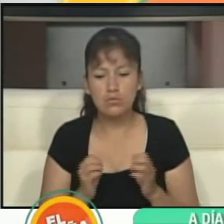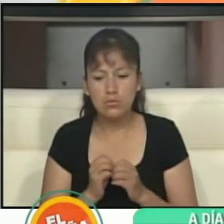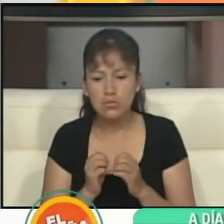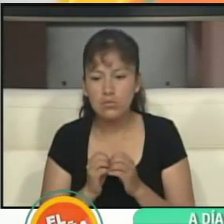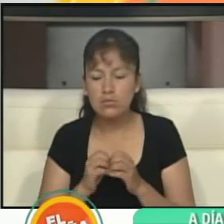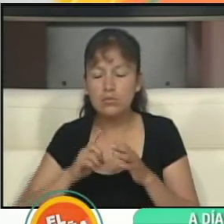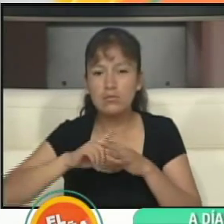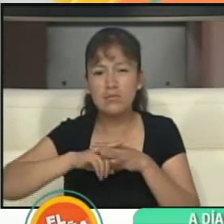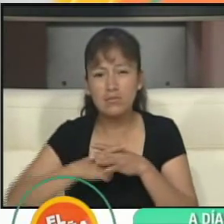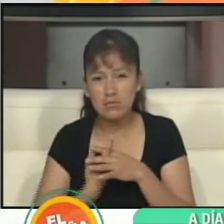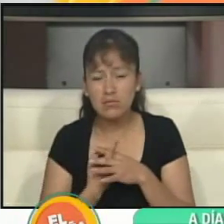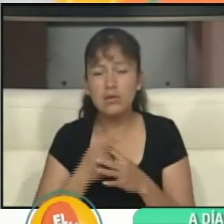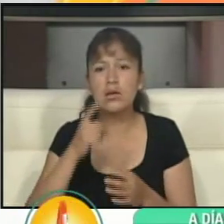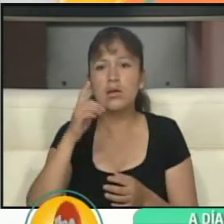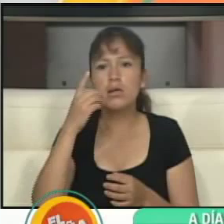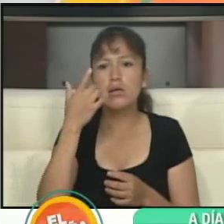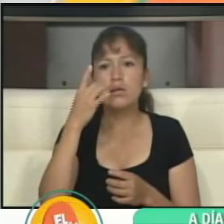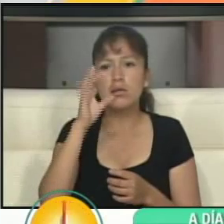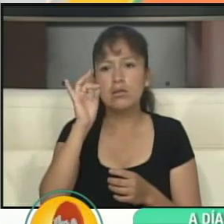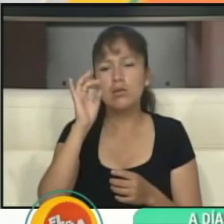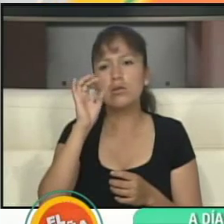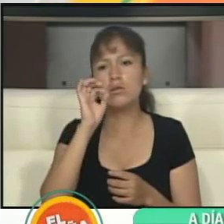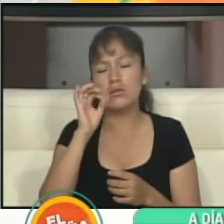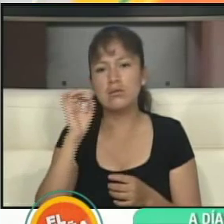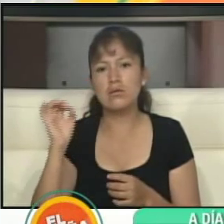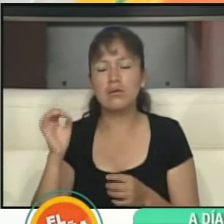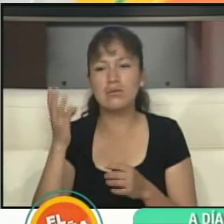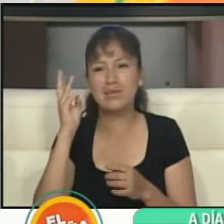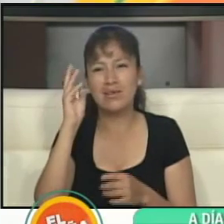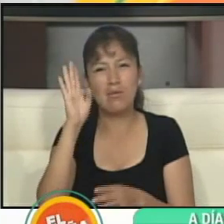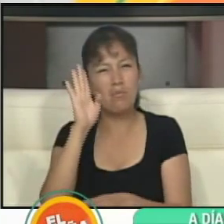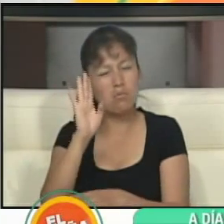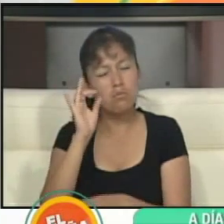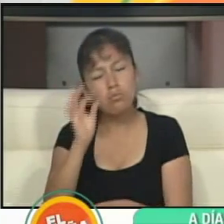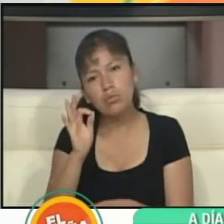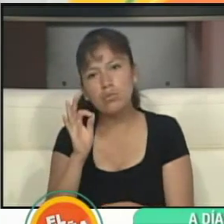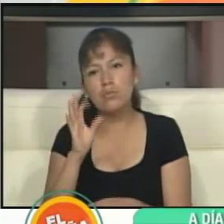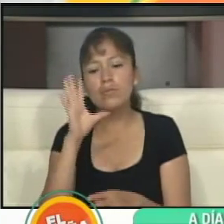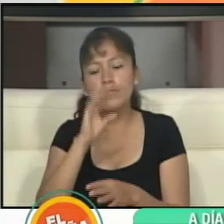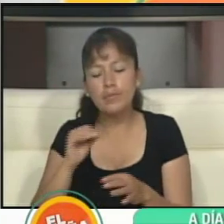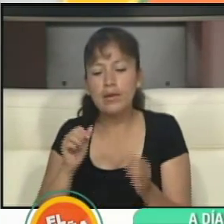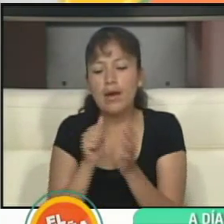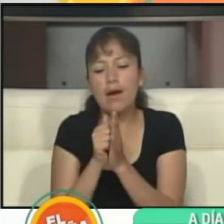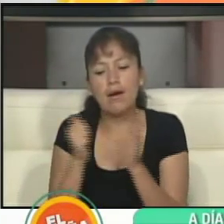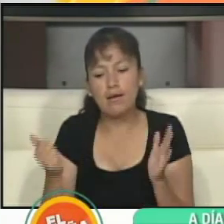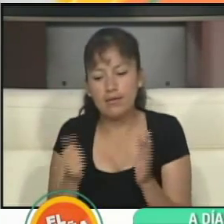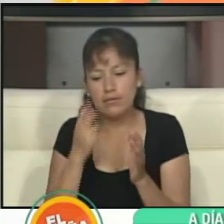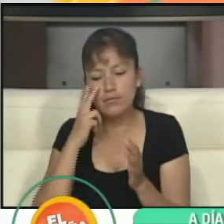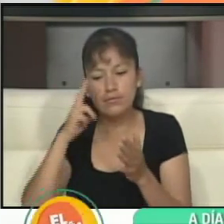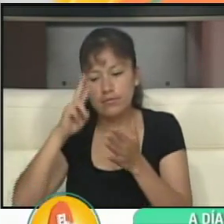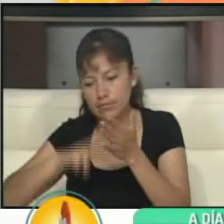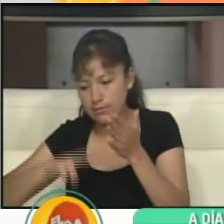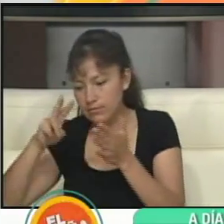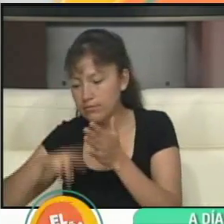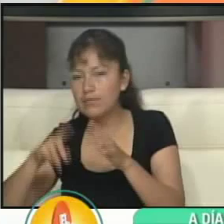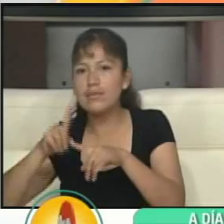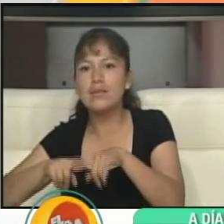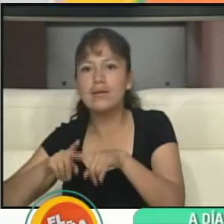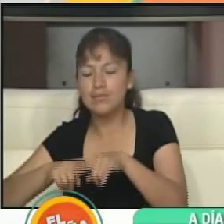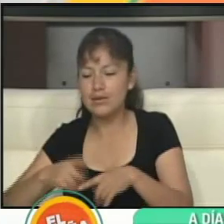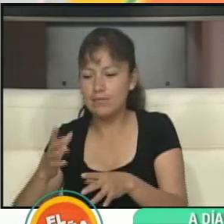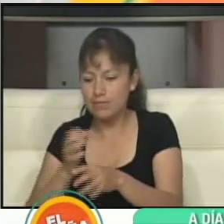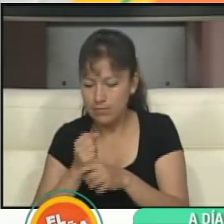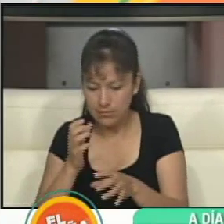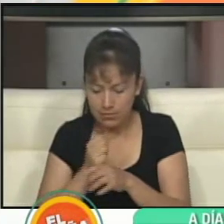a partir de las 18.00. Y va a depender mucho también de las actas, porque vamos a ir recibiendo las